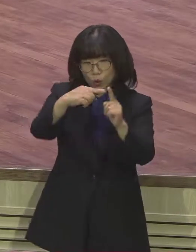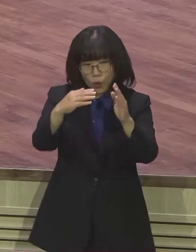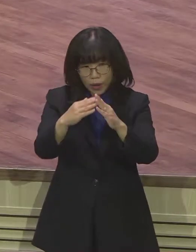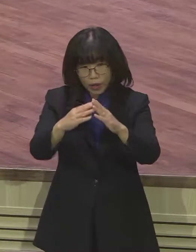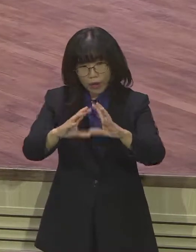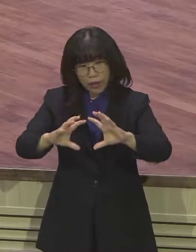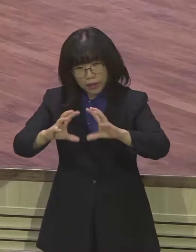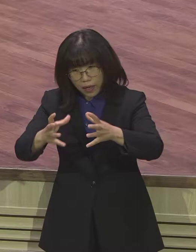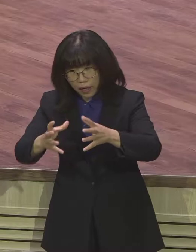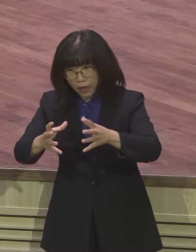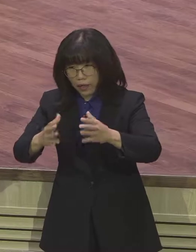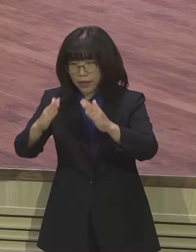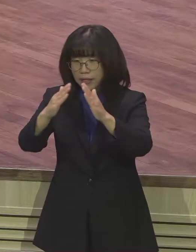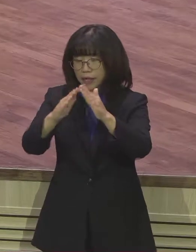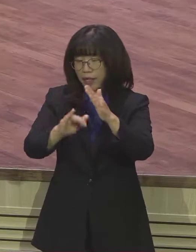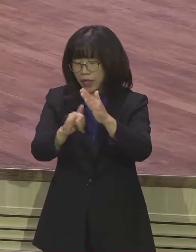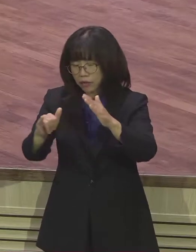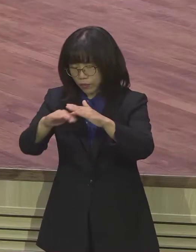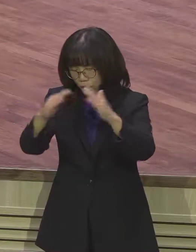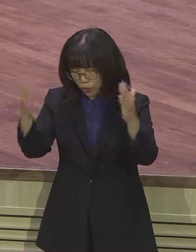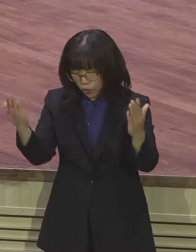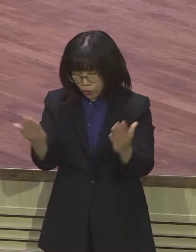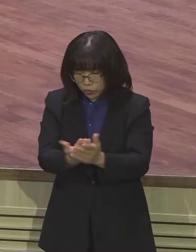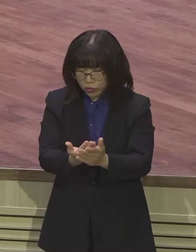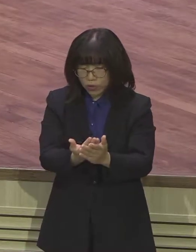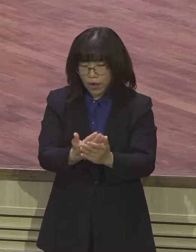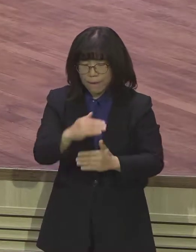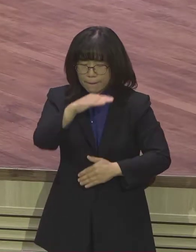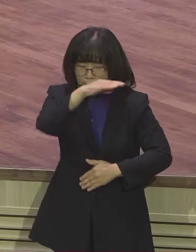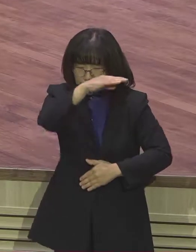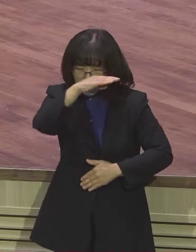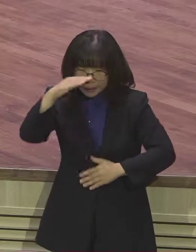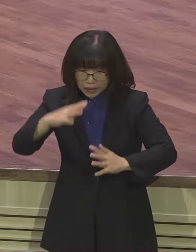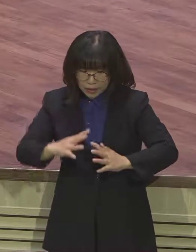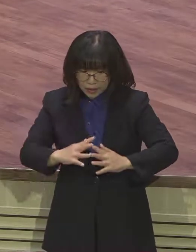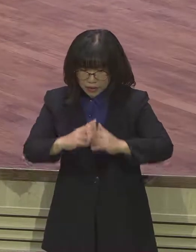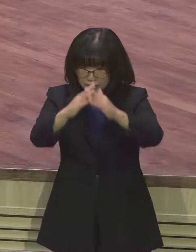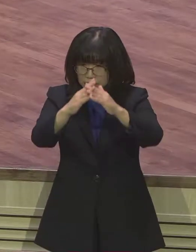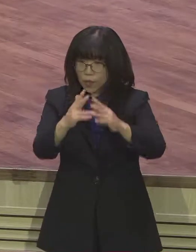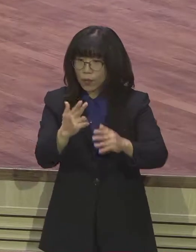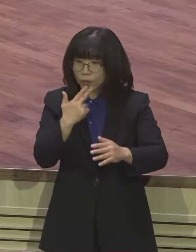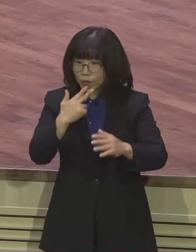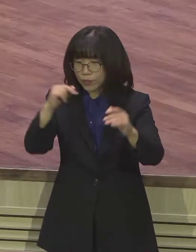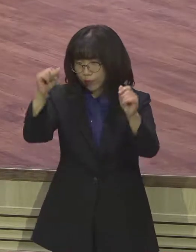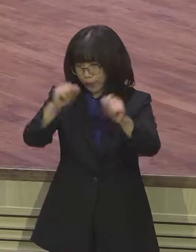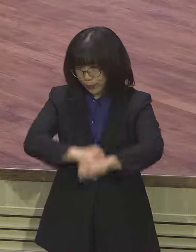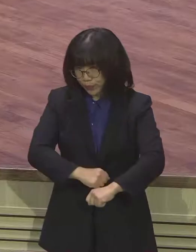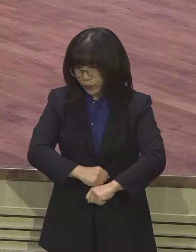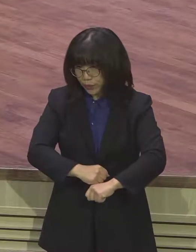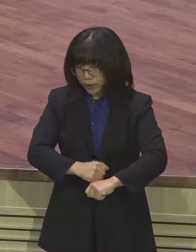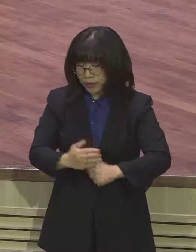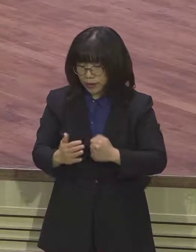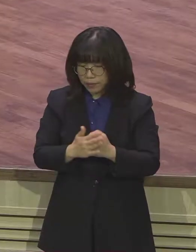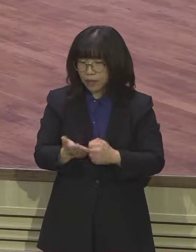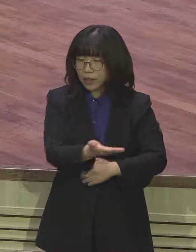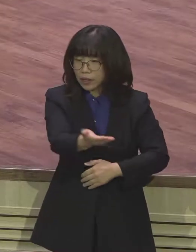그렇고 모든 역사에 동일하게 적용이 되어지는 것입니다. 그렇다면 내 인생의 다림줄이 무엇이냐